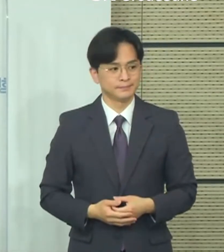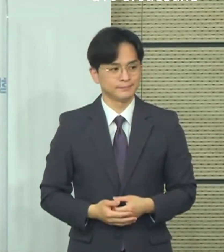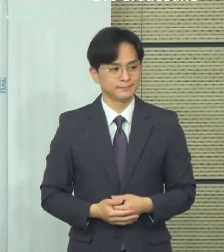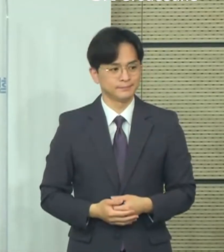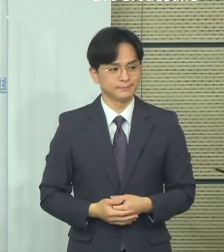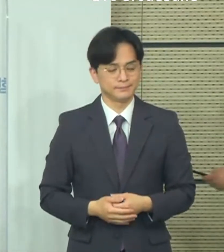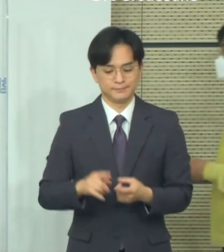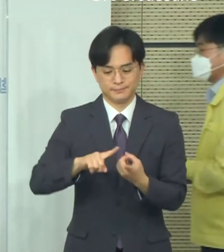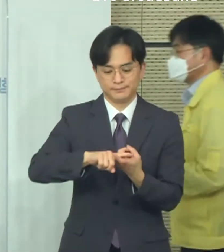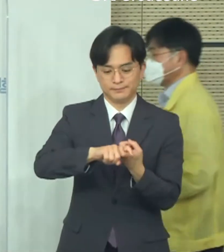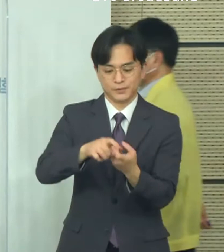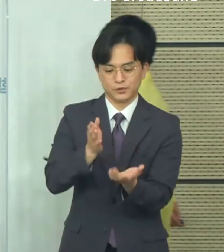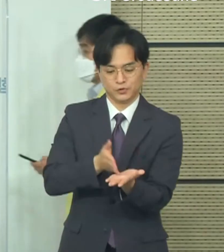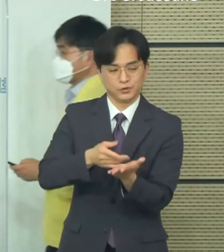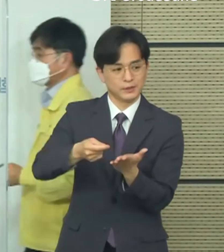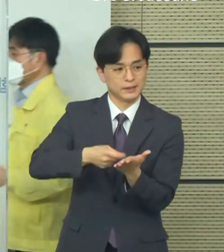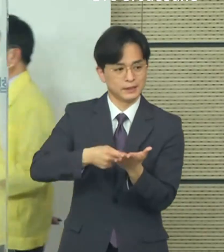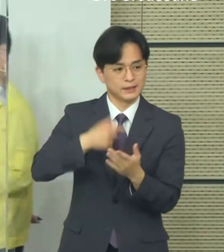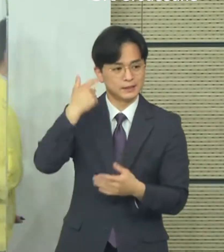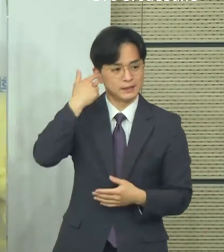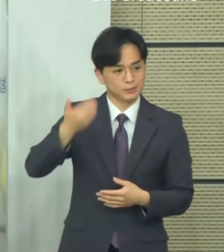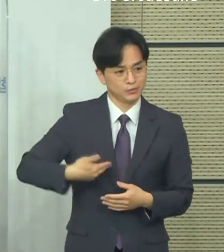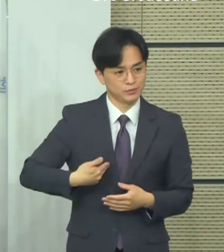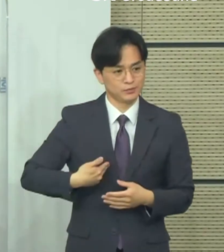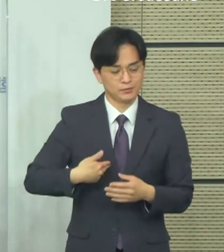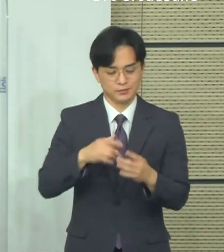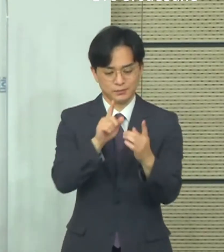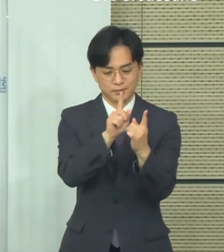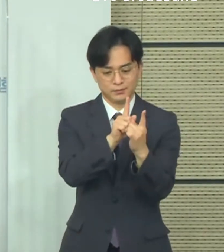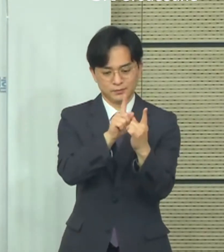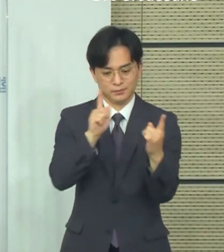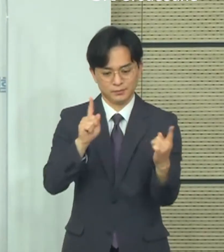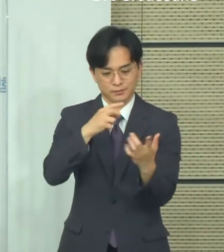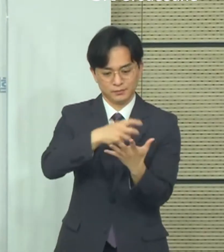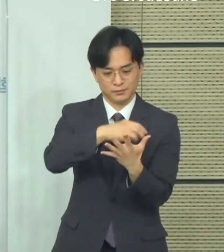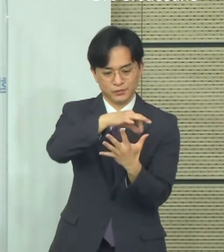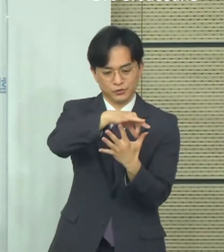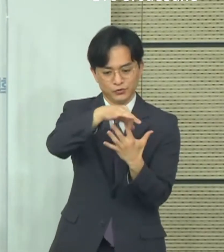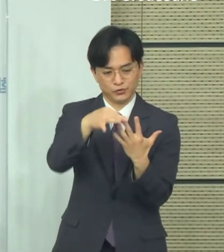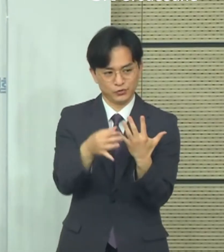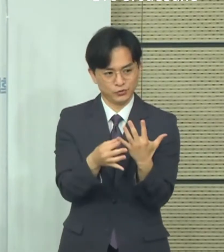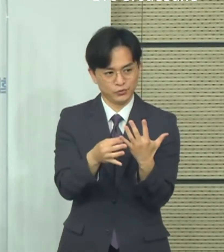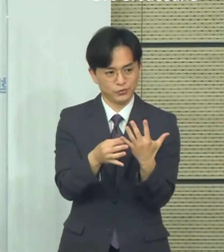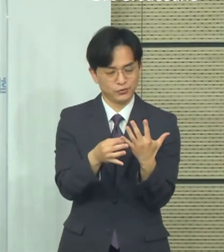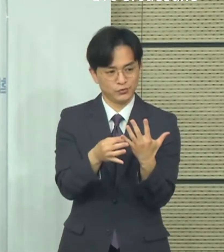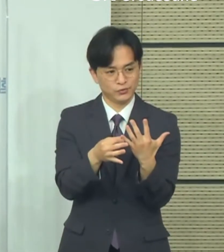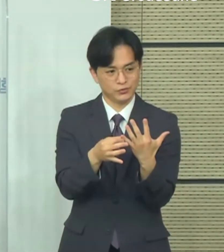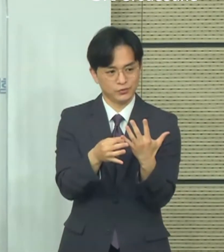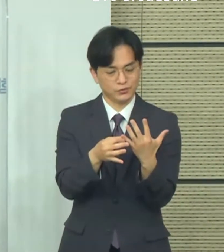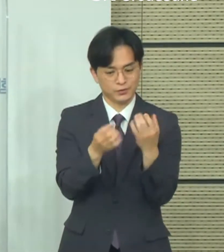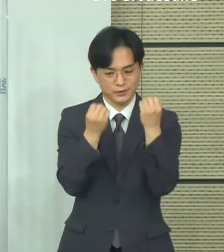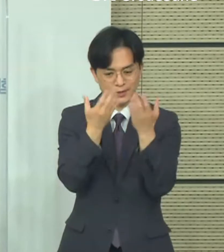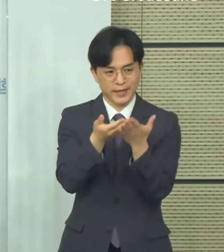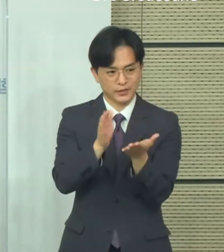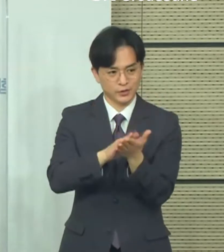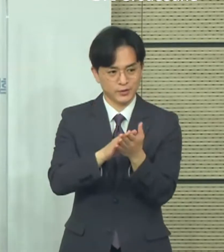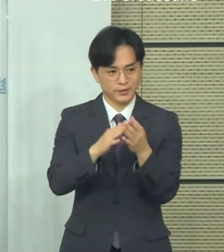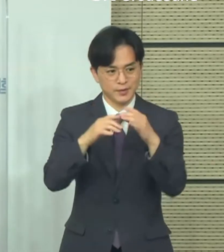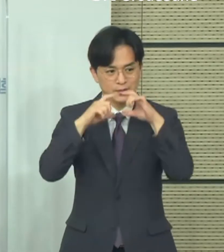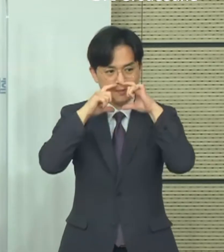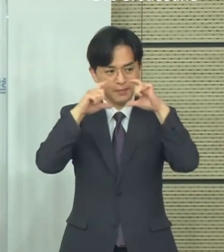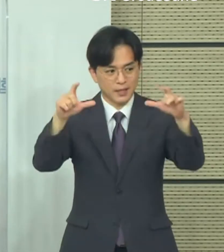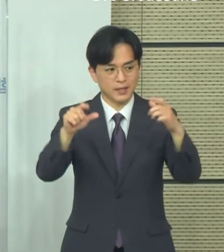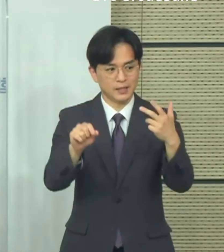연합뉴스 신재우 기자님이 방금 새 거리두기 시행 시점을 7월 4일부터라고 했는데 다시 한번 확인 부탁드린다고 했습니다.